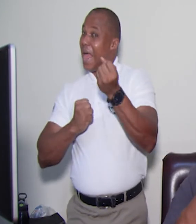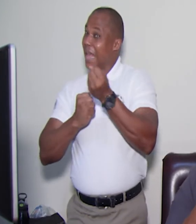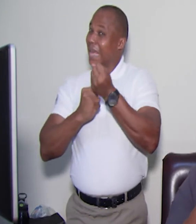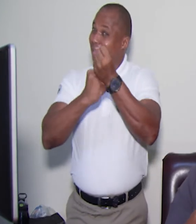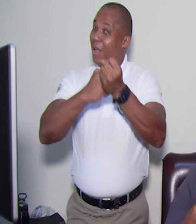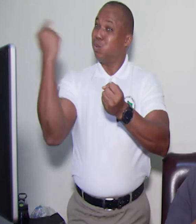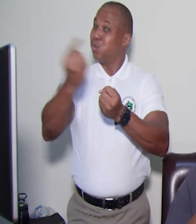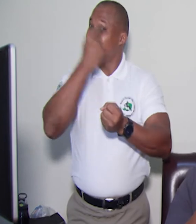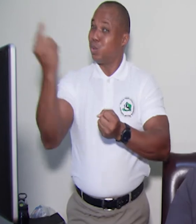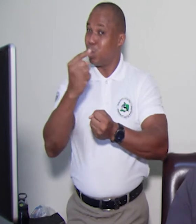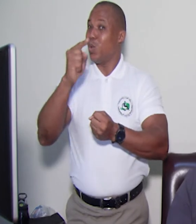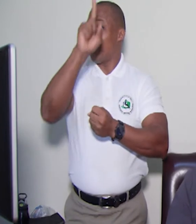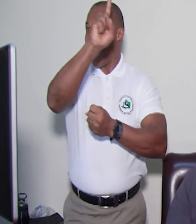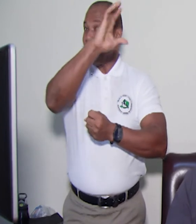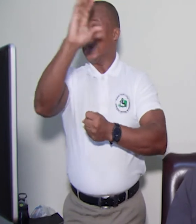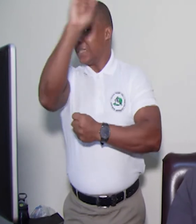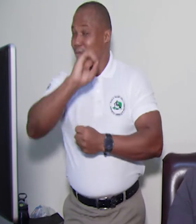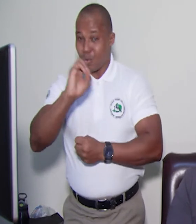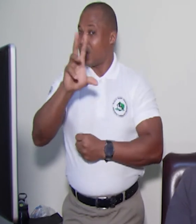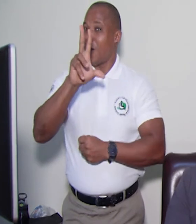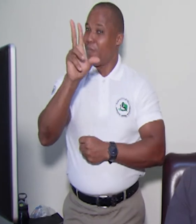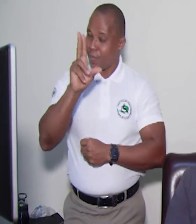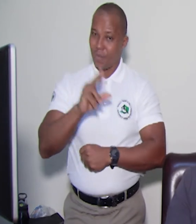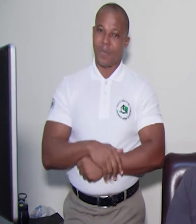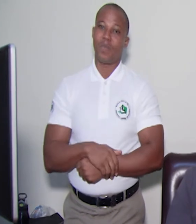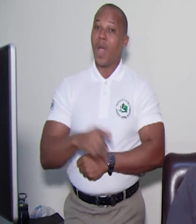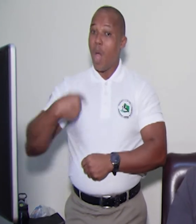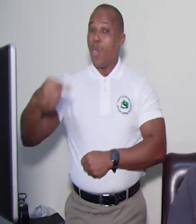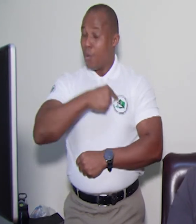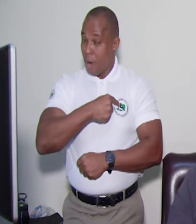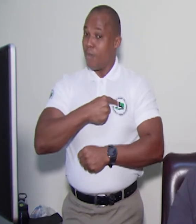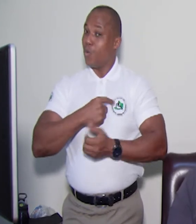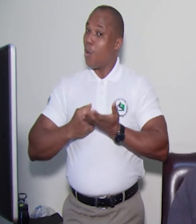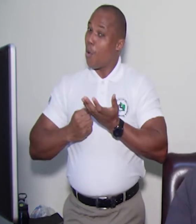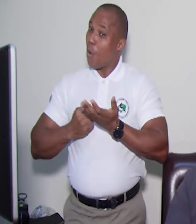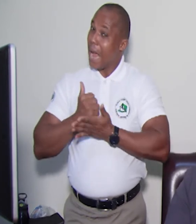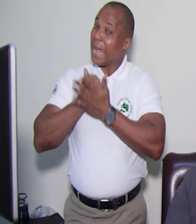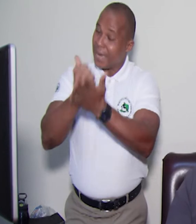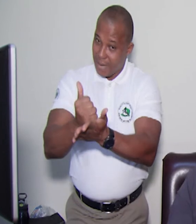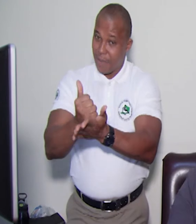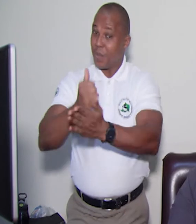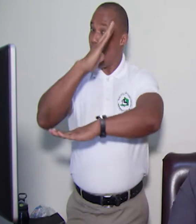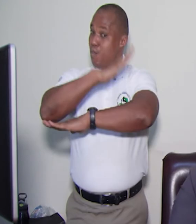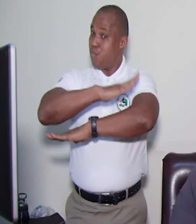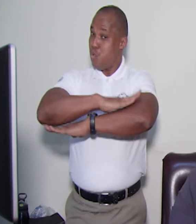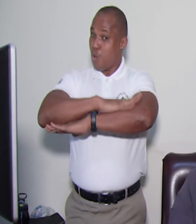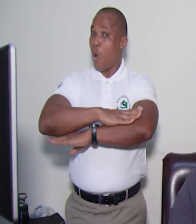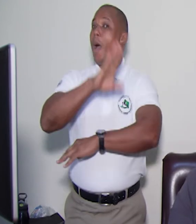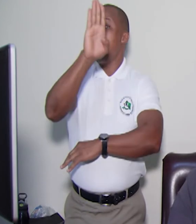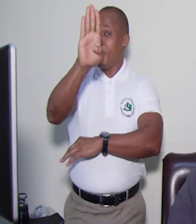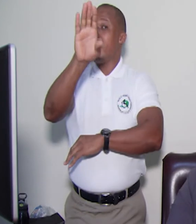akompanyman ke nou kabane an nivou pa nou. Pa blie, un, nou son bureau ki pa gon budje e ki